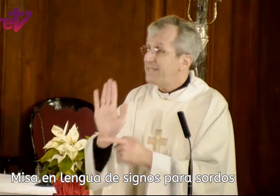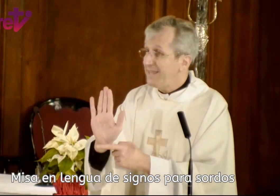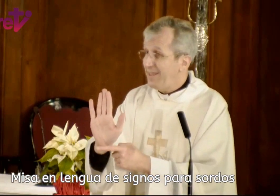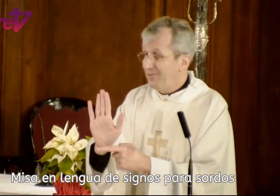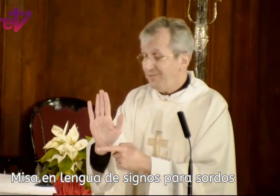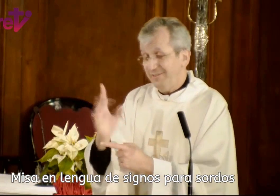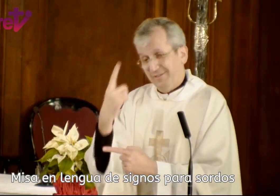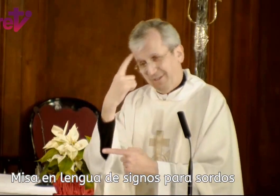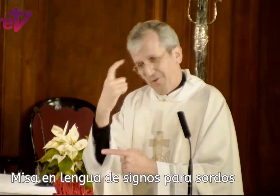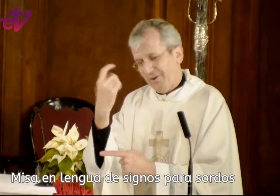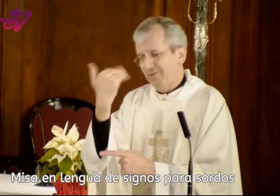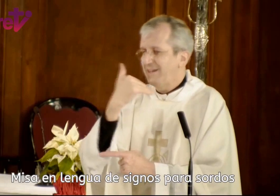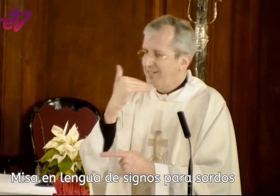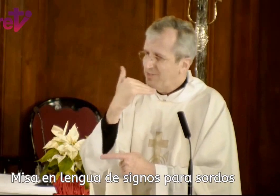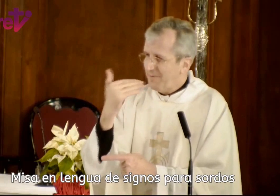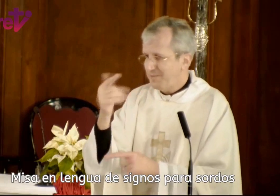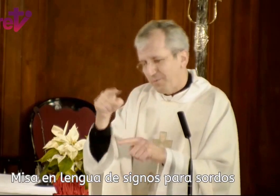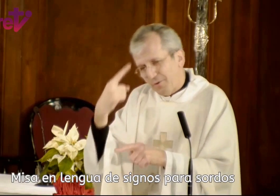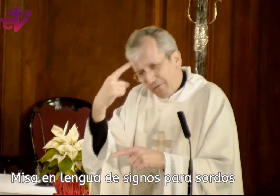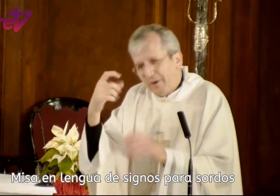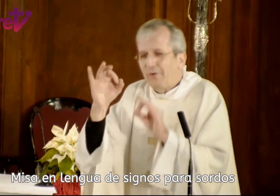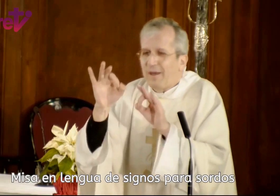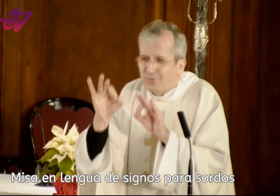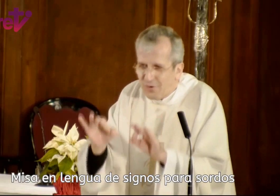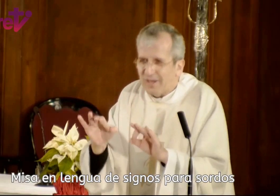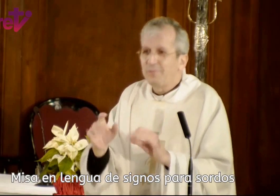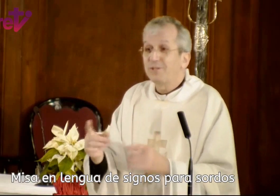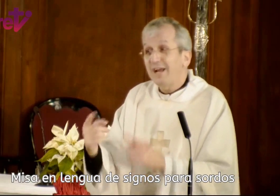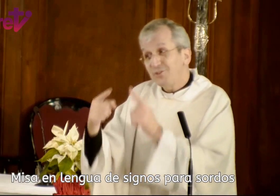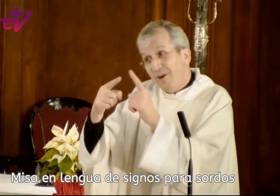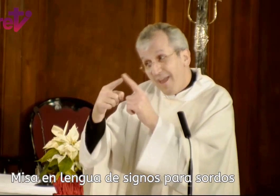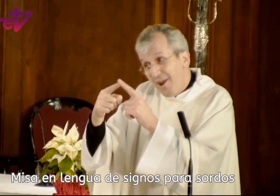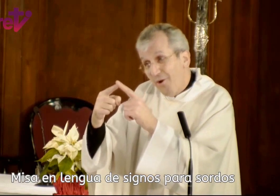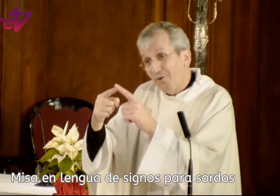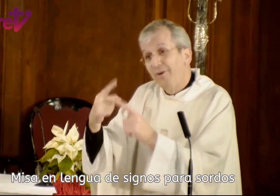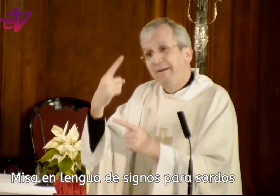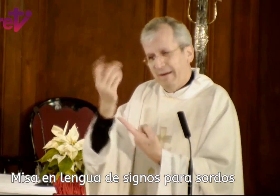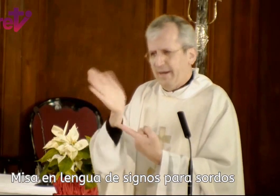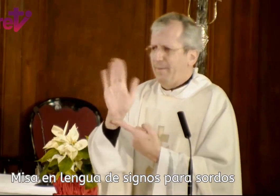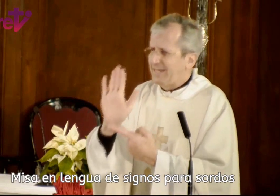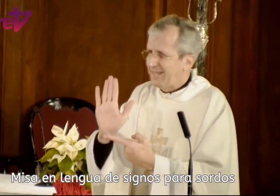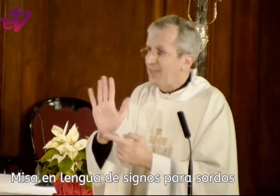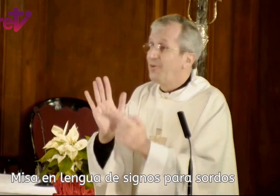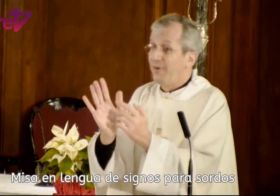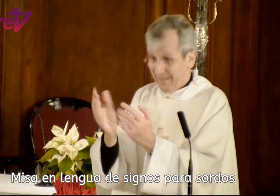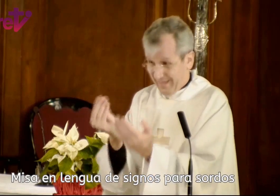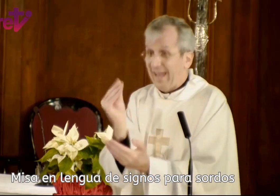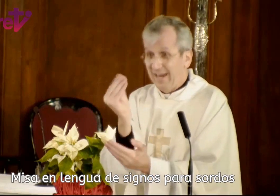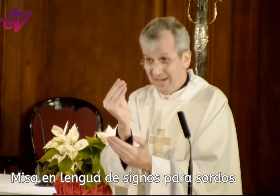Representando, ya lo recordáis y lo sabéis, pero lo recordamos otra vez por si acaso, el oro representando que aquel